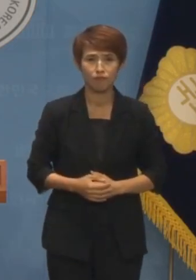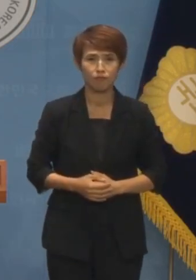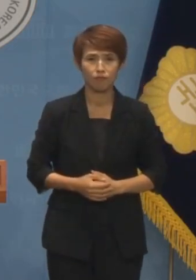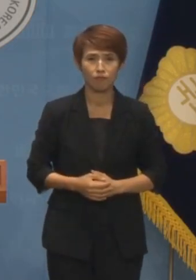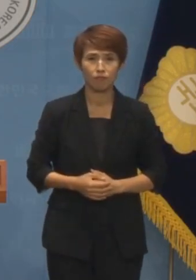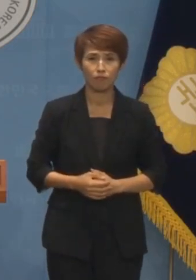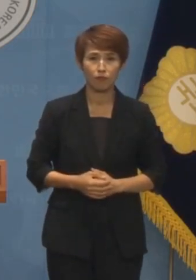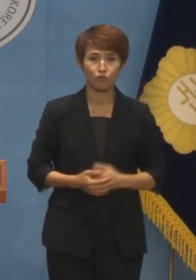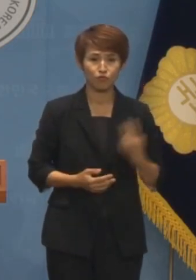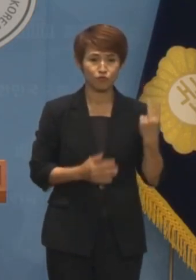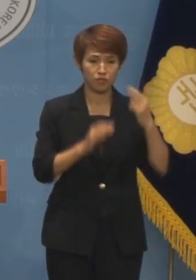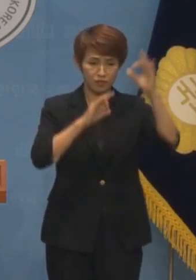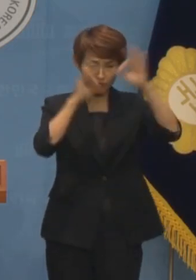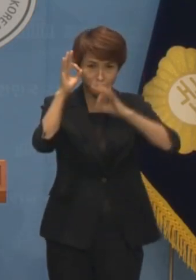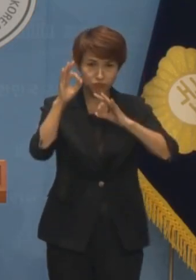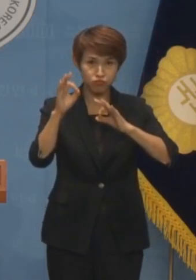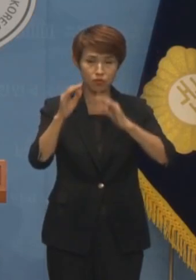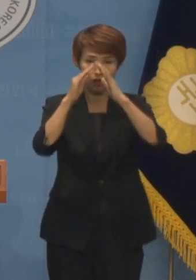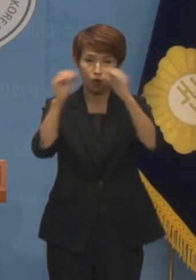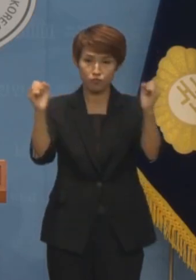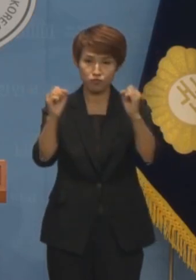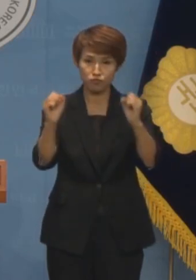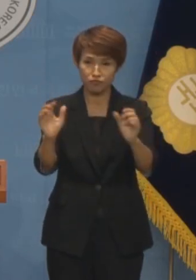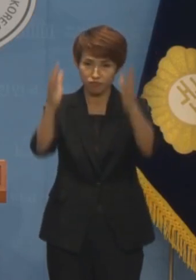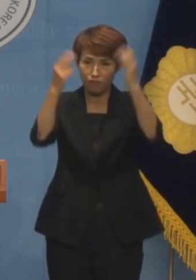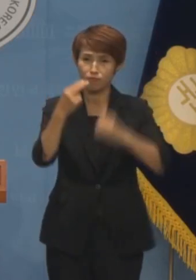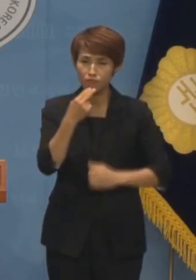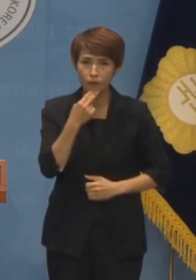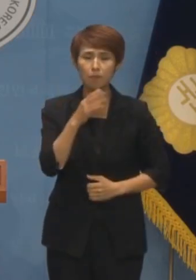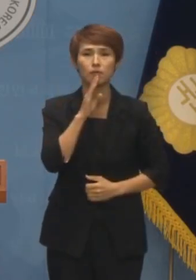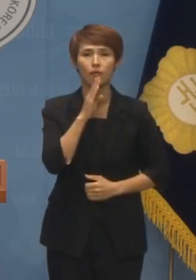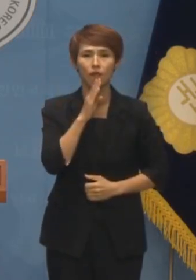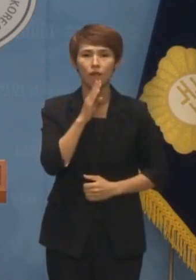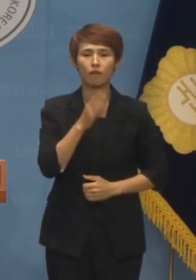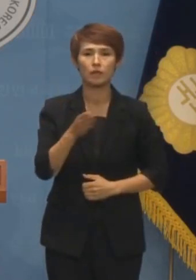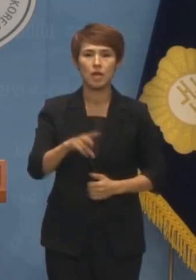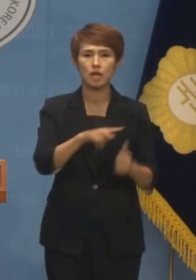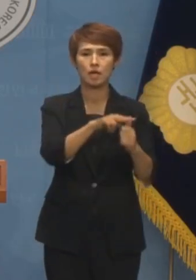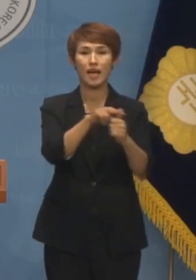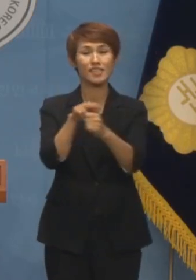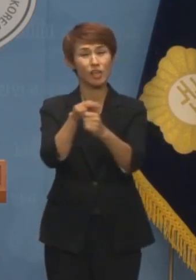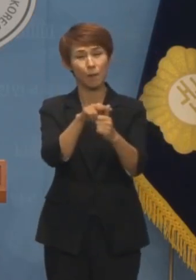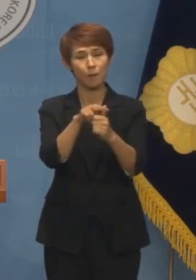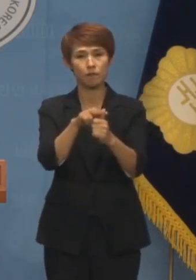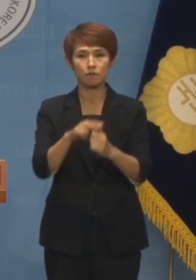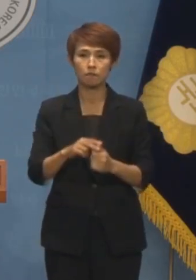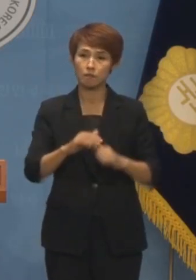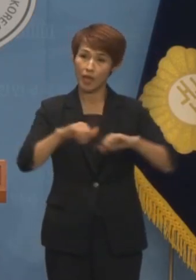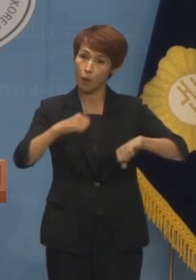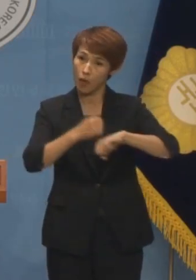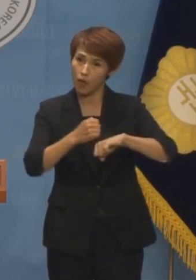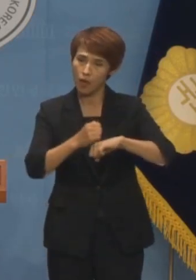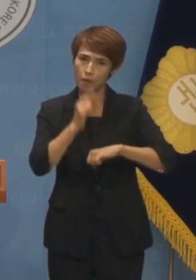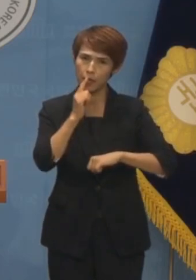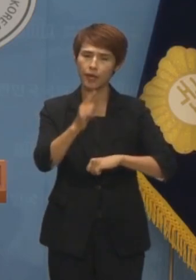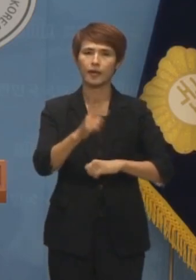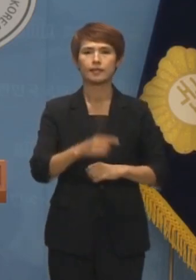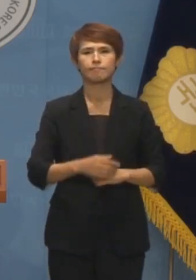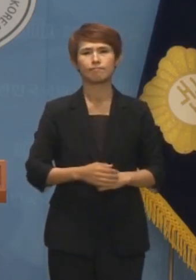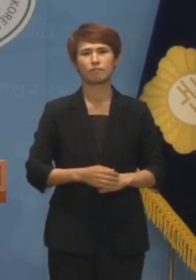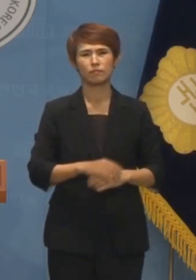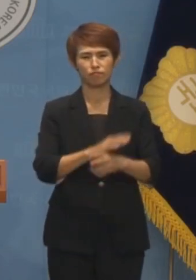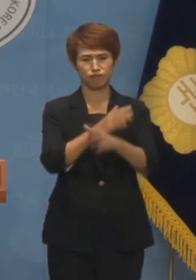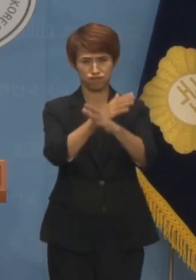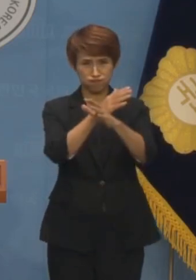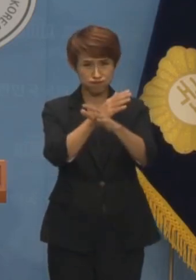본인들의 실수로 그 지역을 누락시킨 것도 모자라 간첩, 따로 해야 하라는 발언까지 유머라고